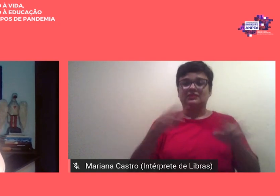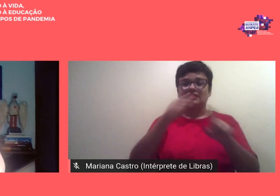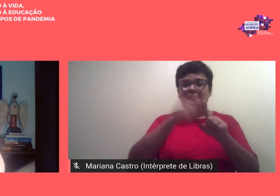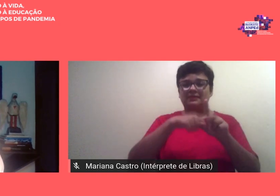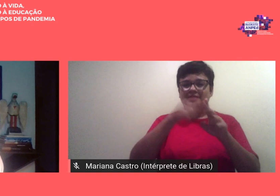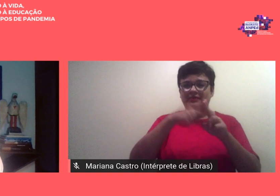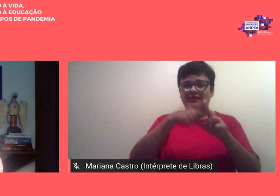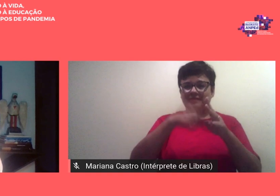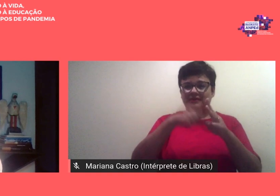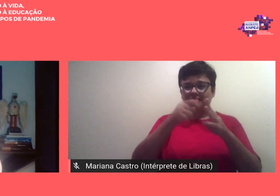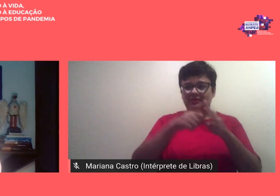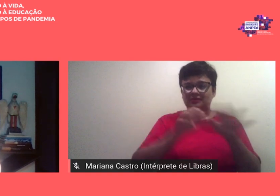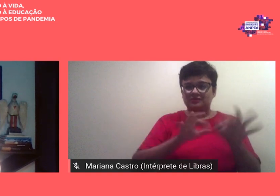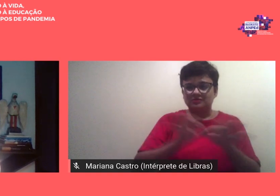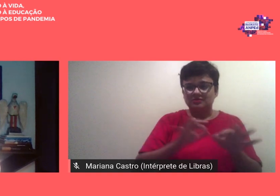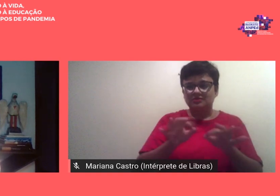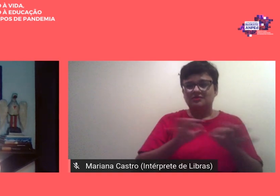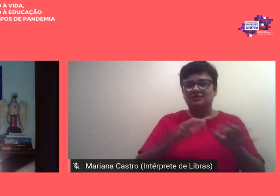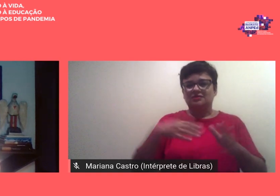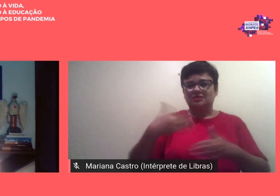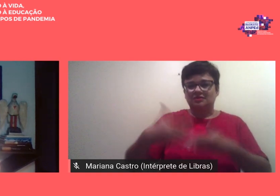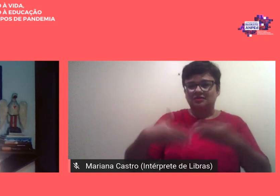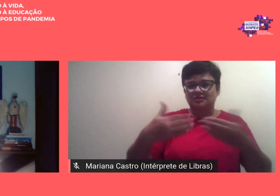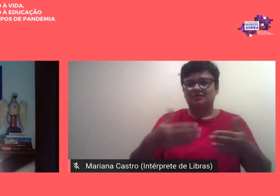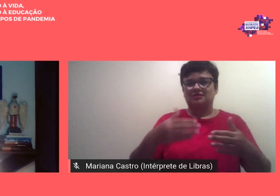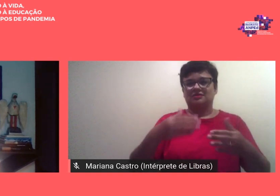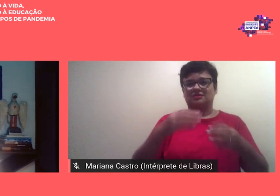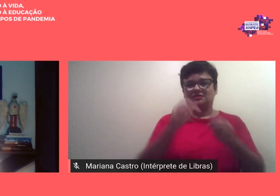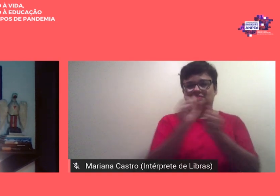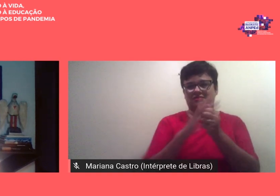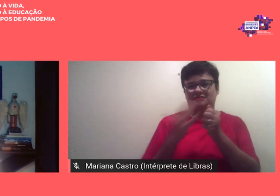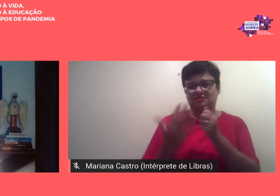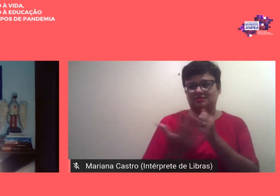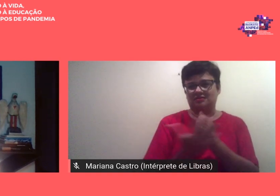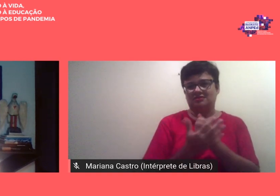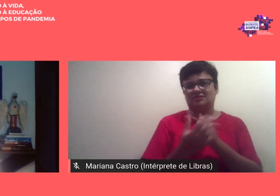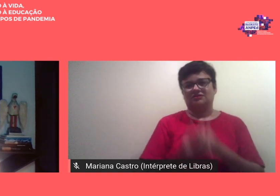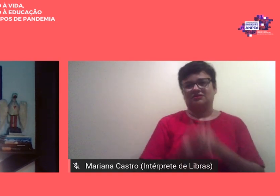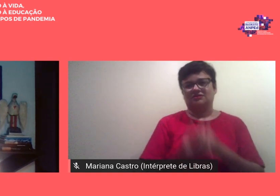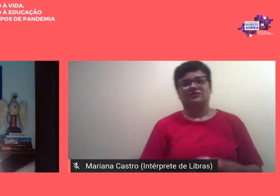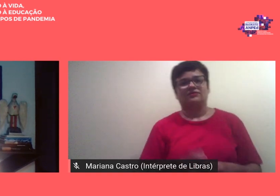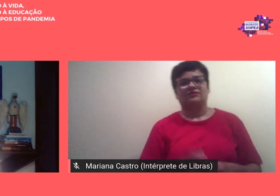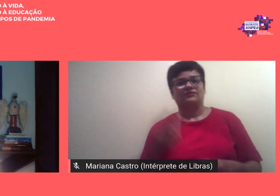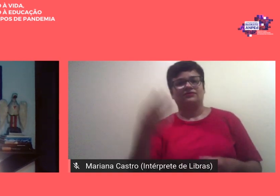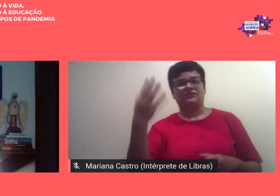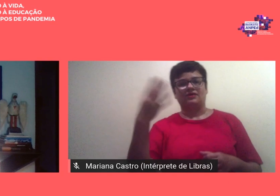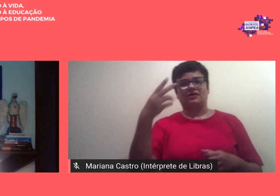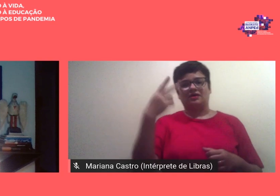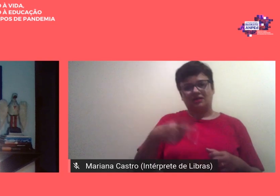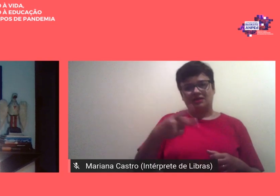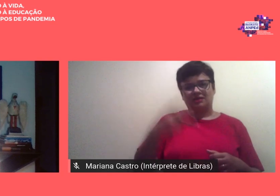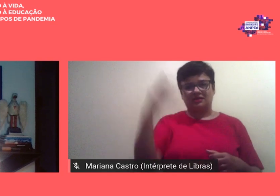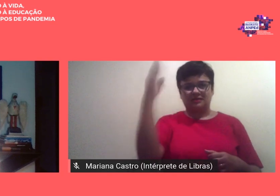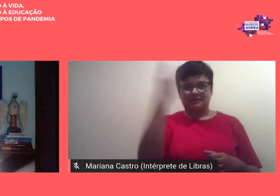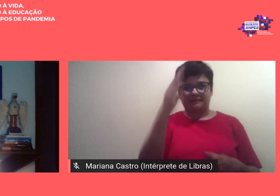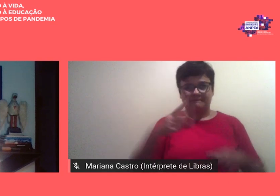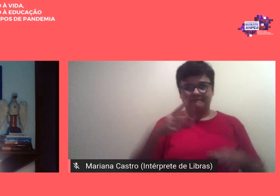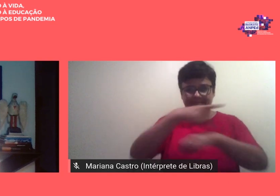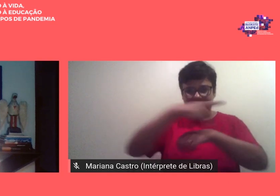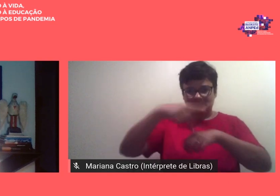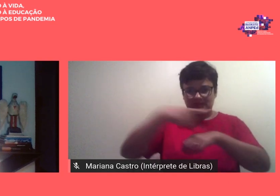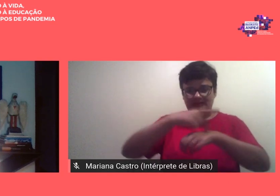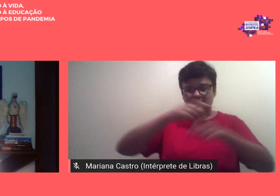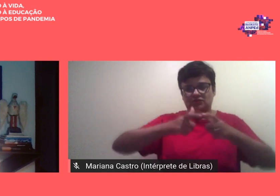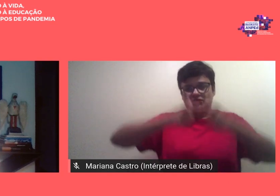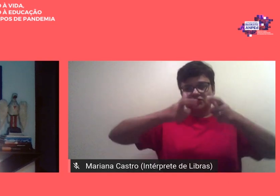vimos aumentar a circulação do vírus e o número de casos letais aqui e em todo o país que recrudeceu em